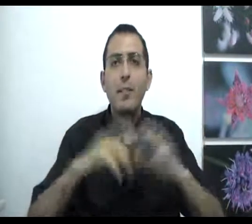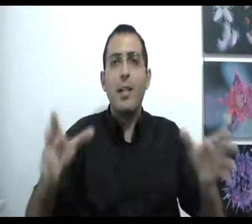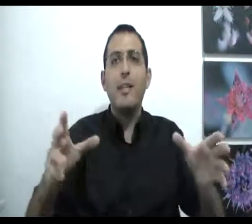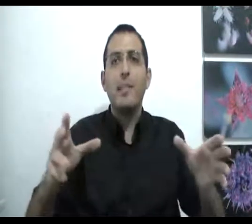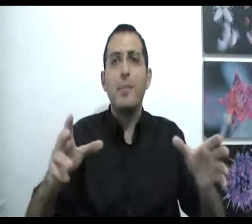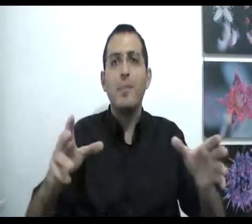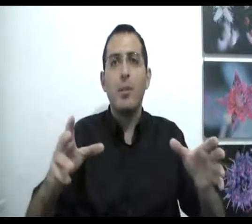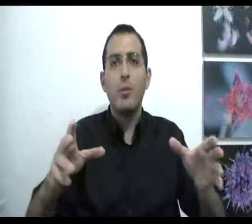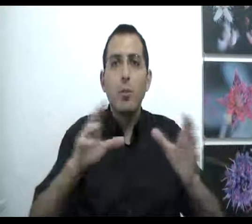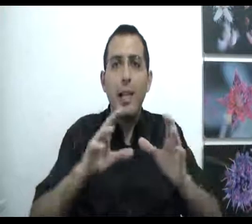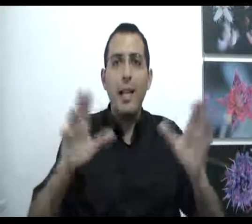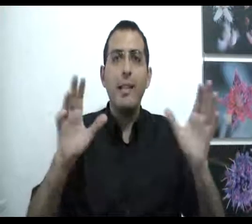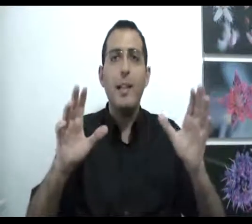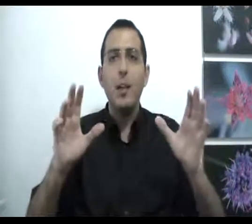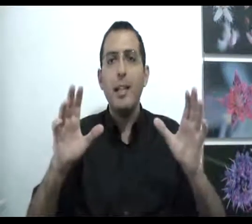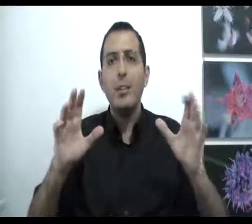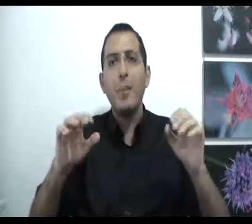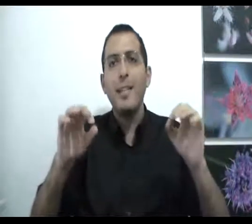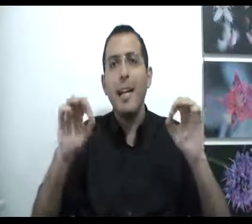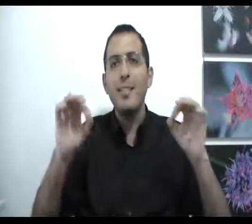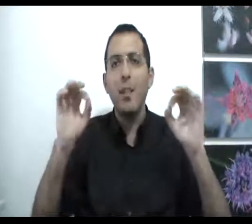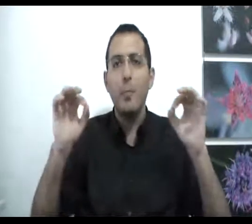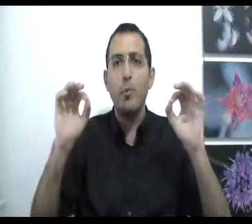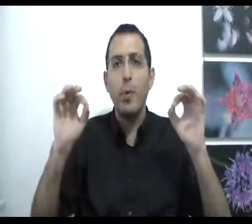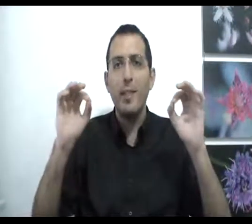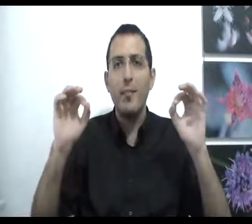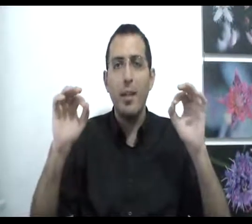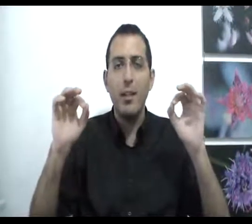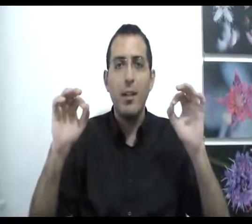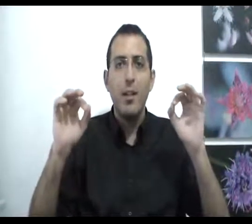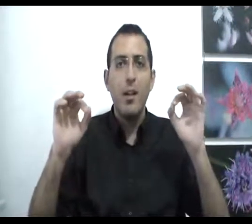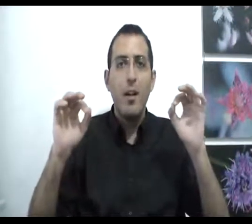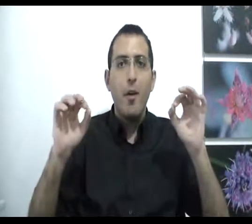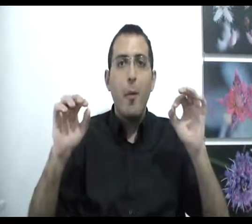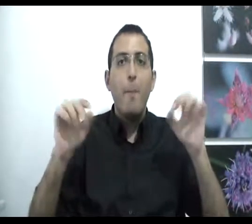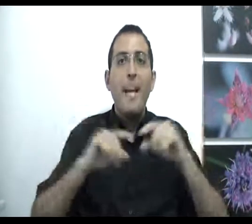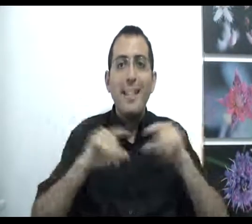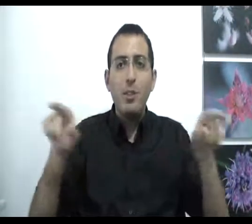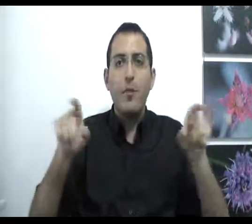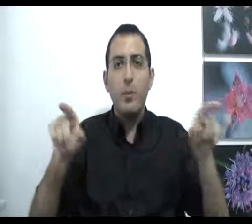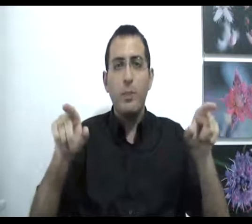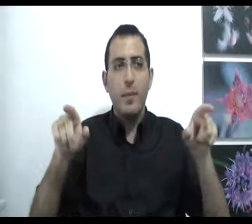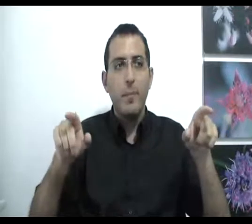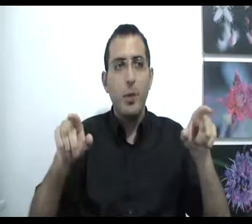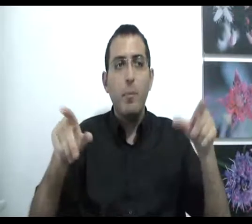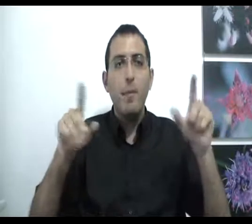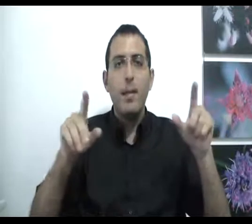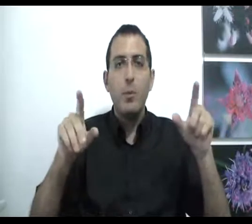אשר להסיק מסקנות זכותך להגיד אני לא יודע, זאת אומרת, עד שאתה לא בטוח בדבר, באין סוף אחוזים לא במאה אחוז,